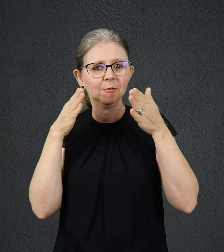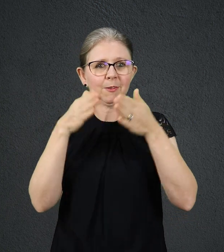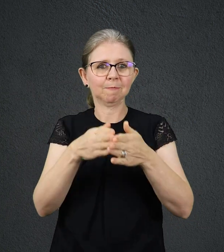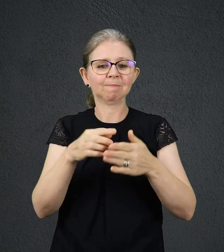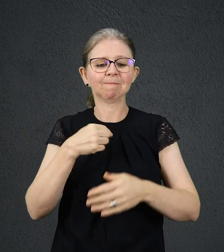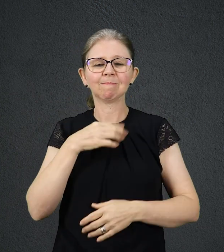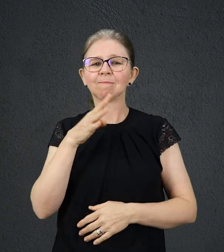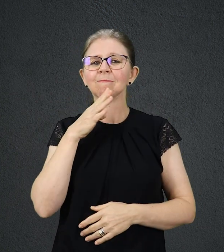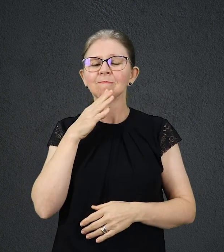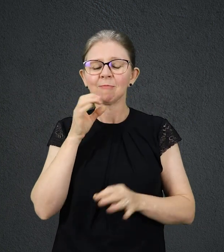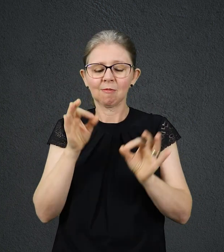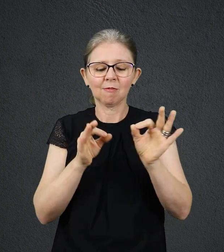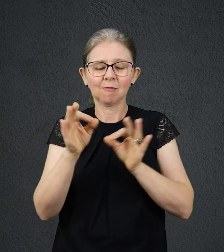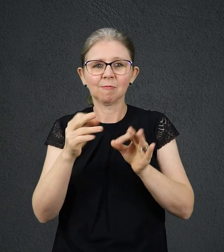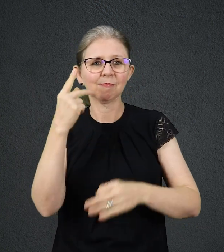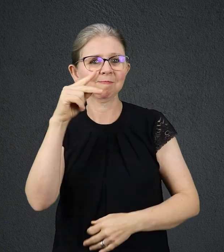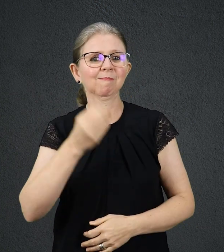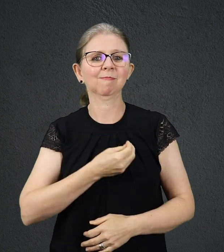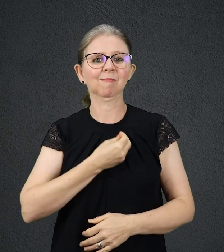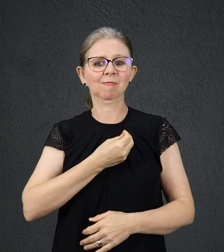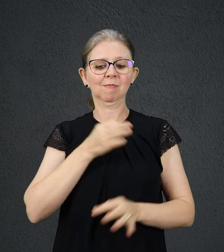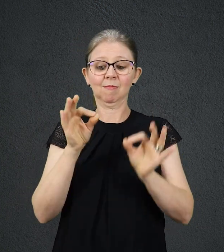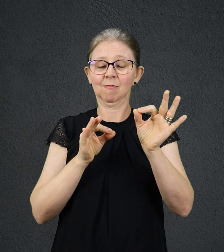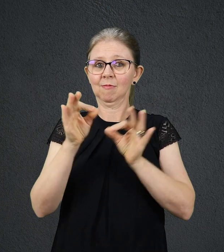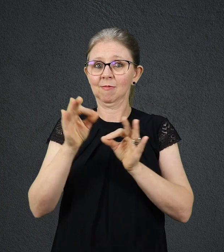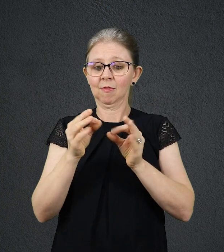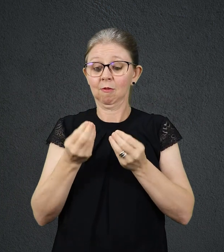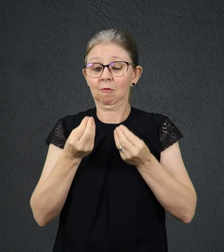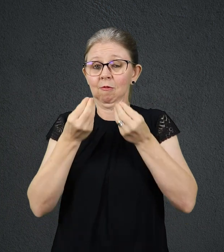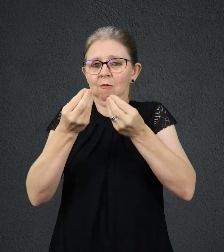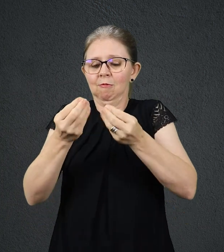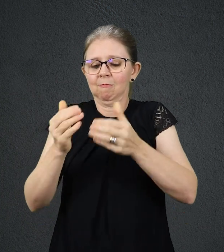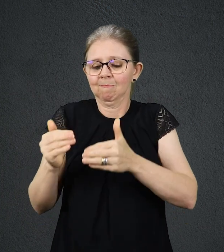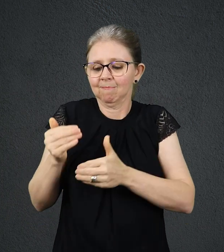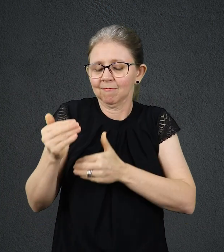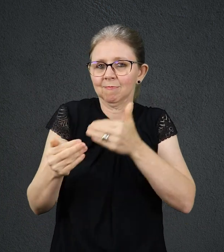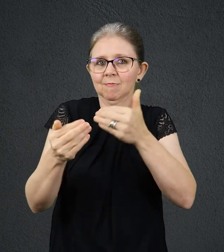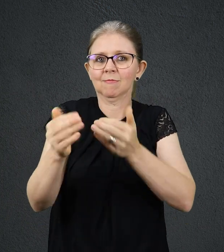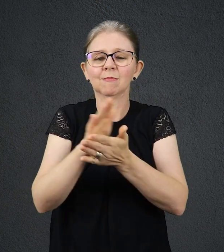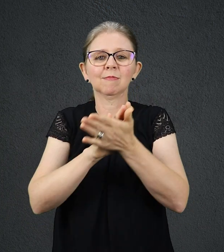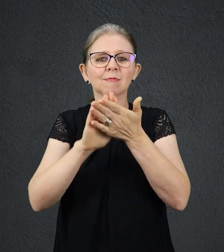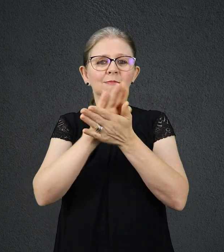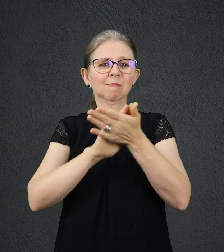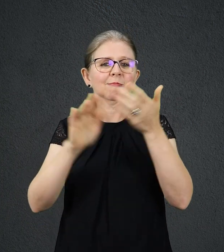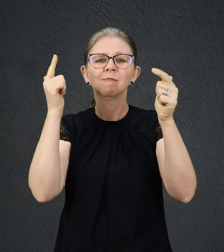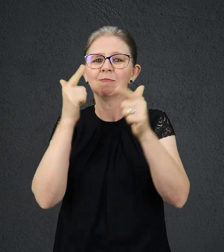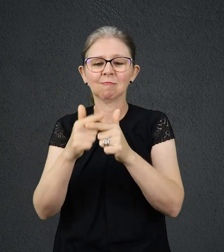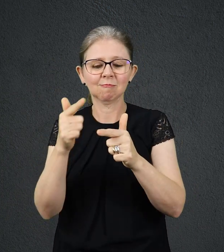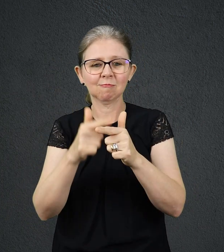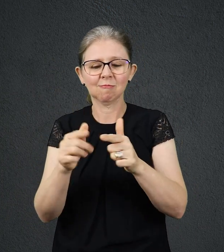para vocês, diz o Senhor. Planos de fazê-los prosperar e não de lhes causar dano. Planos de dar-lhes